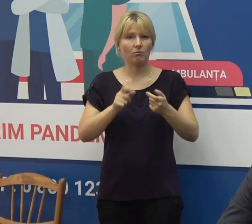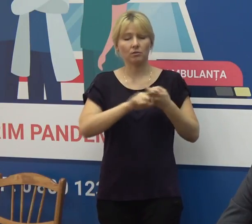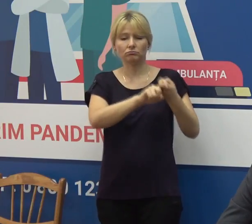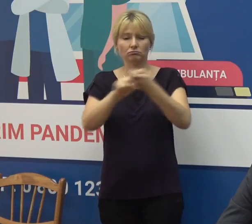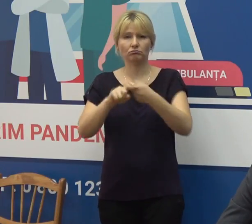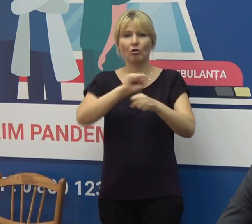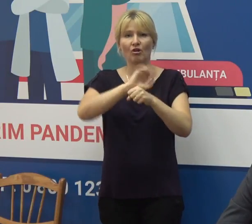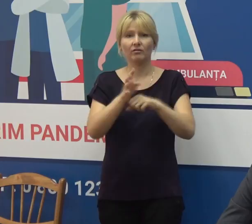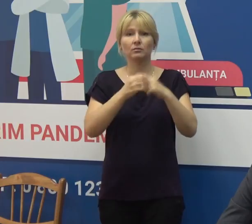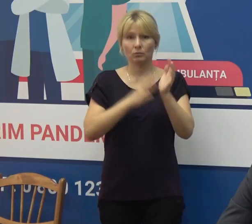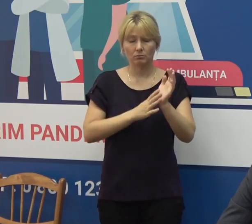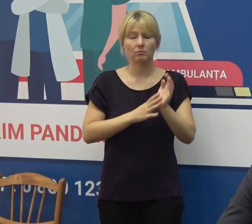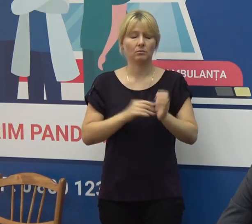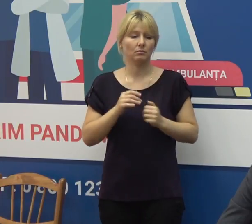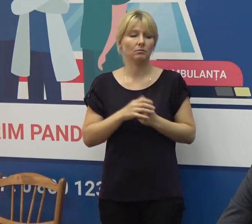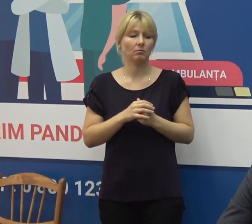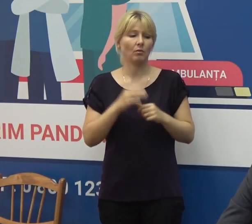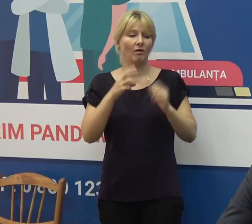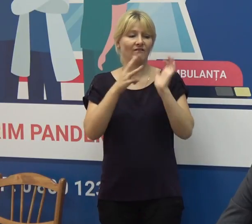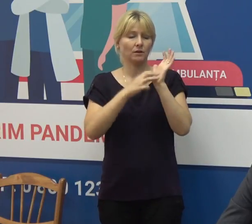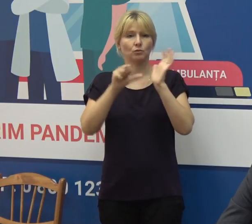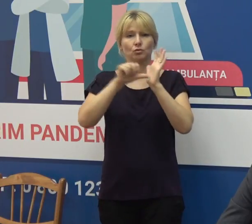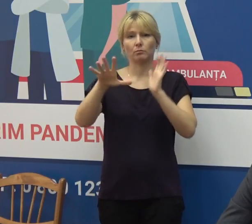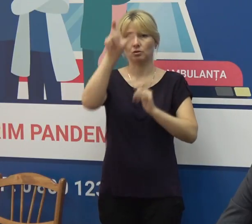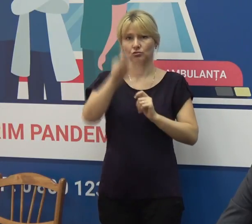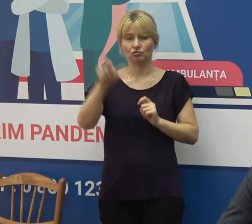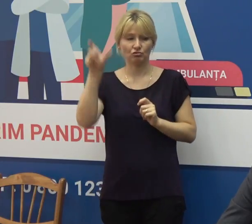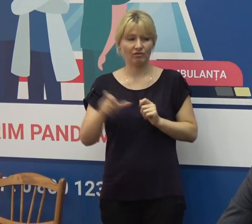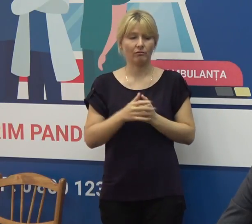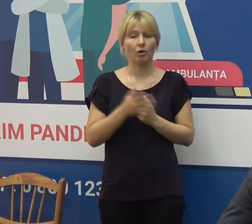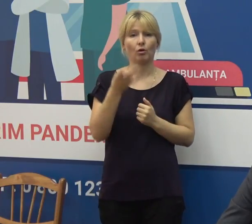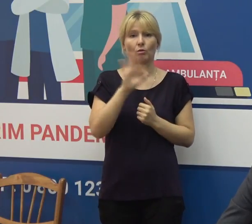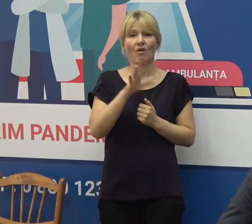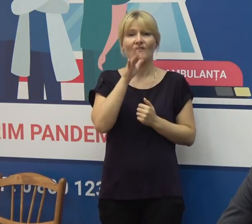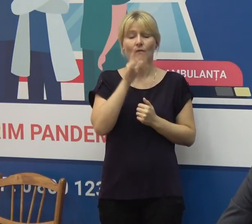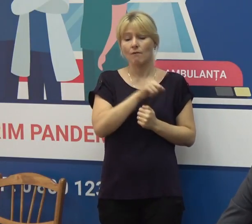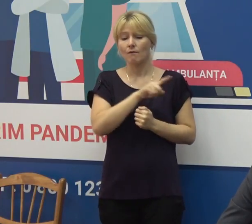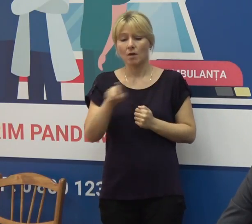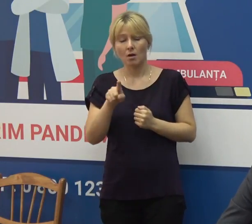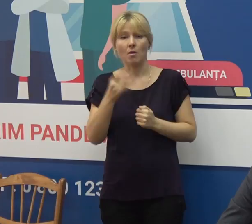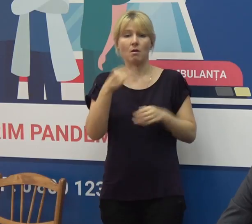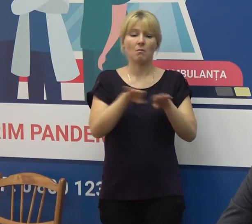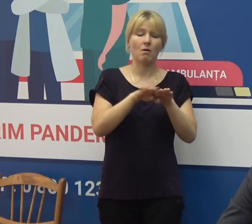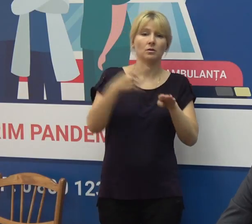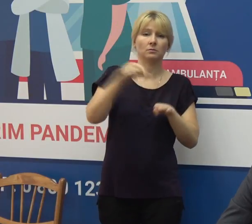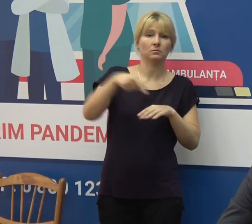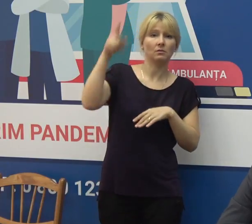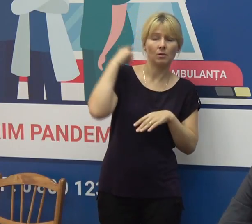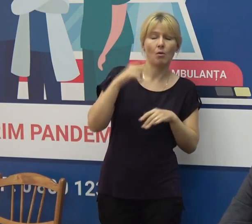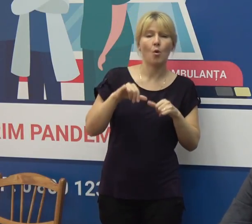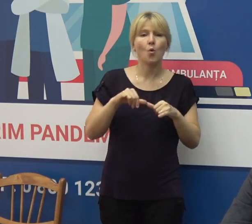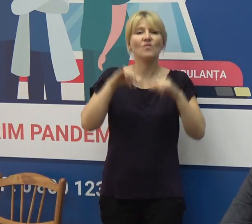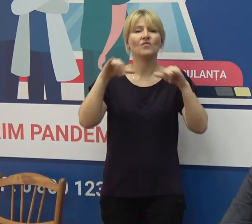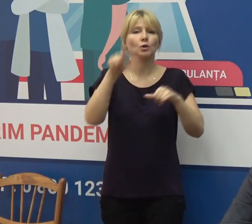forme ușoare constitui 865, respectiv, de moment, comparativ cu săptămâna trecută, a crescut doar numărul